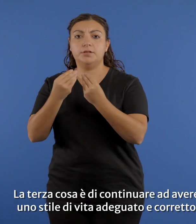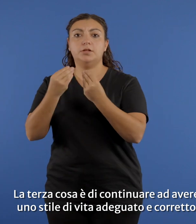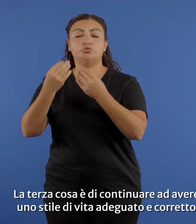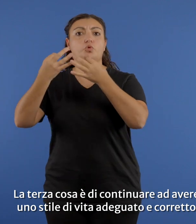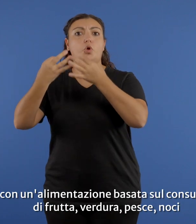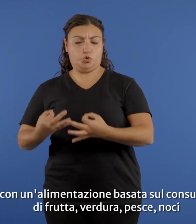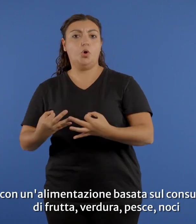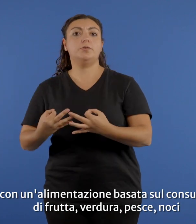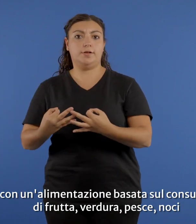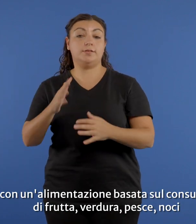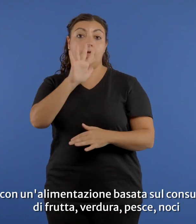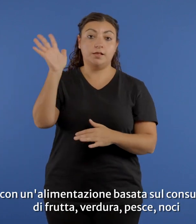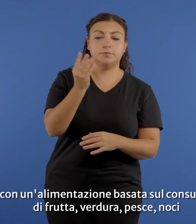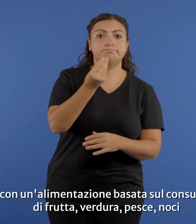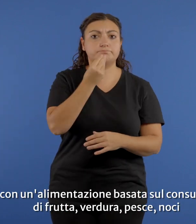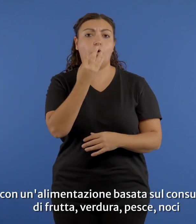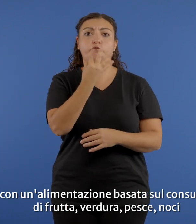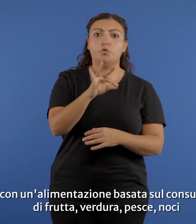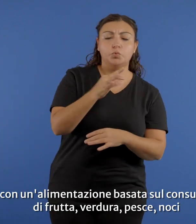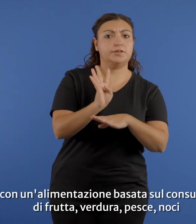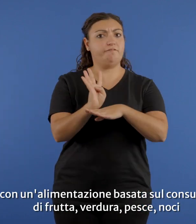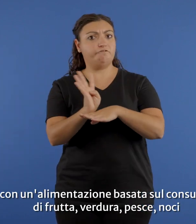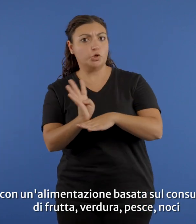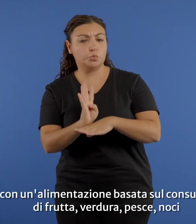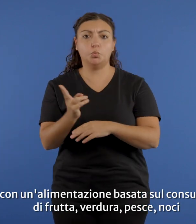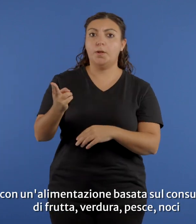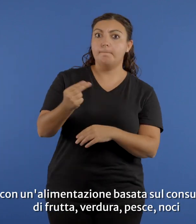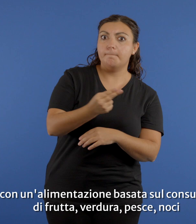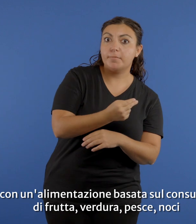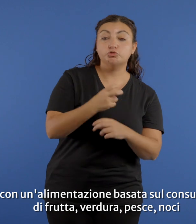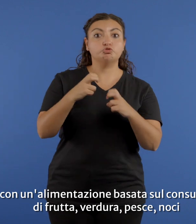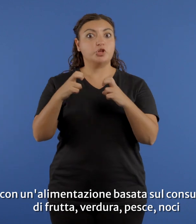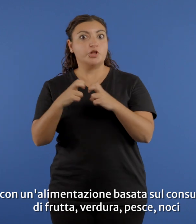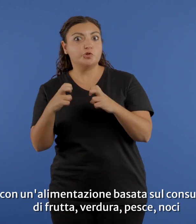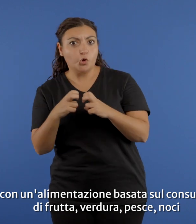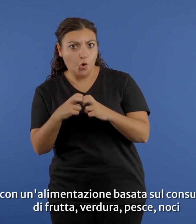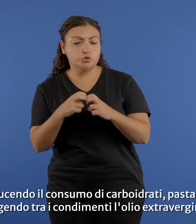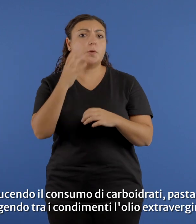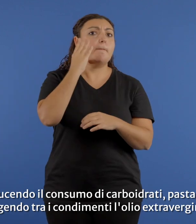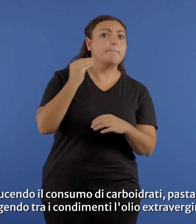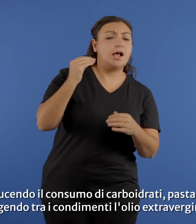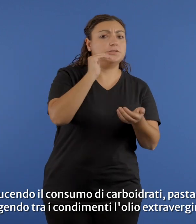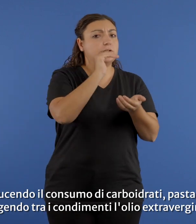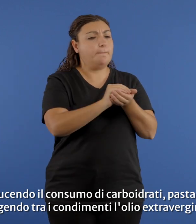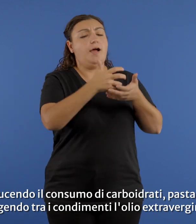con un'alimentazione basata sul consumo di frutta, verdura, pesce, noci, riducendo il consumo di